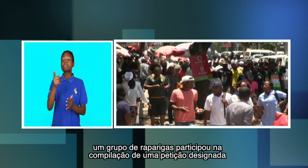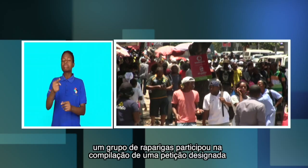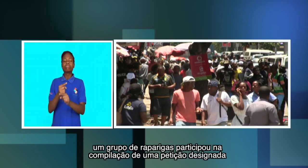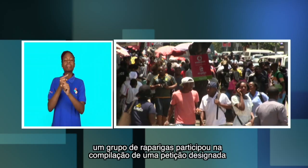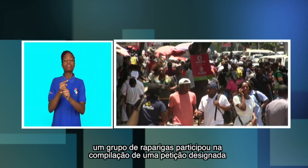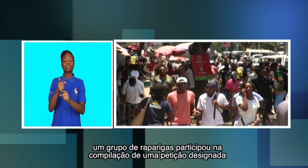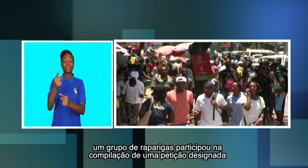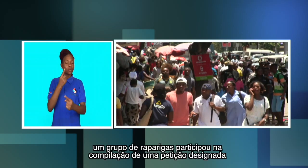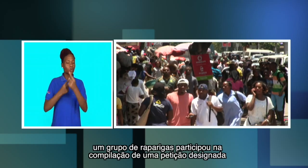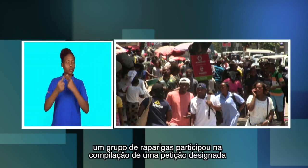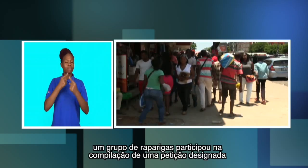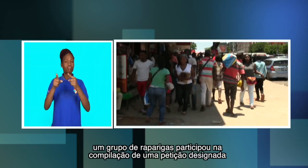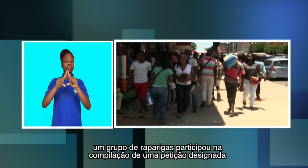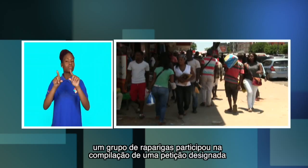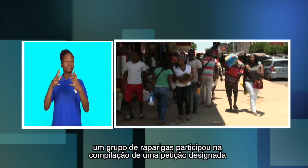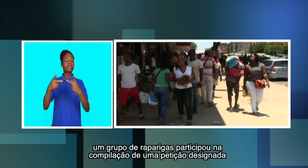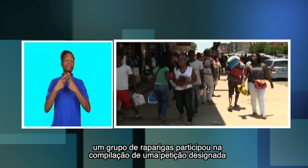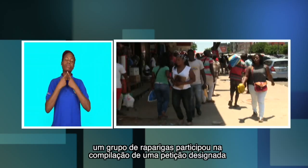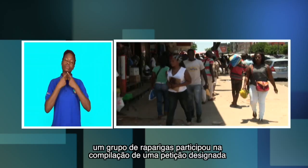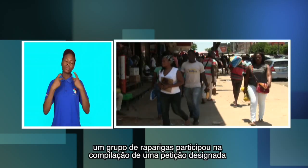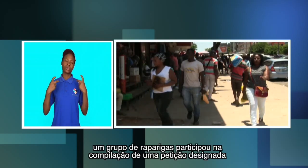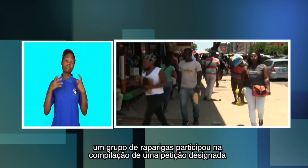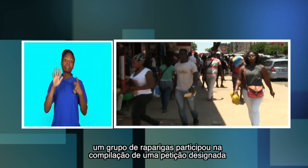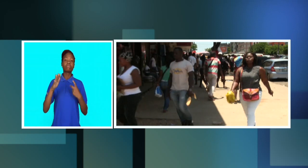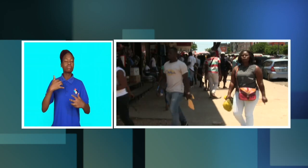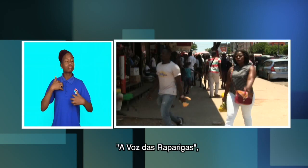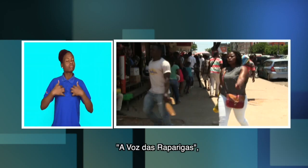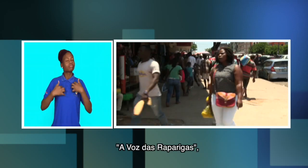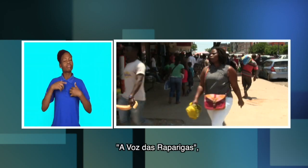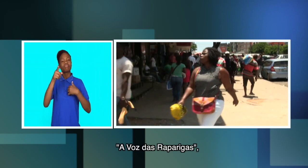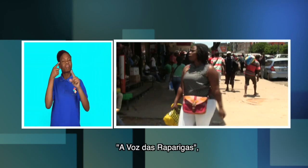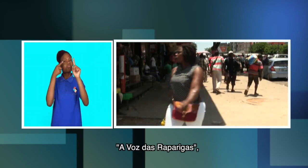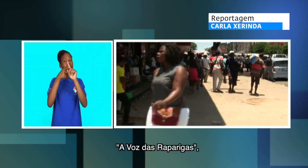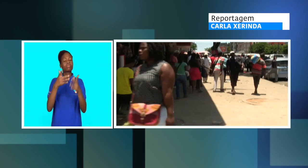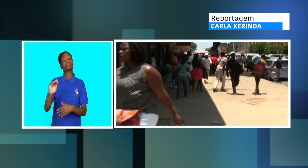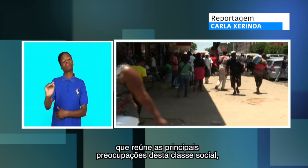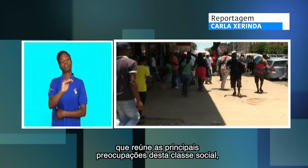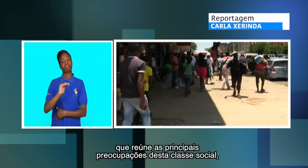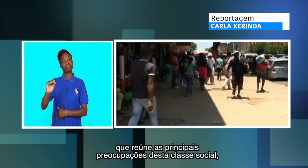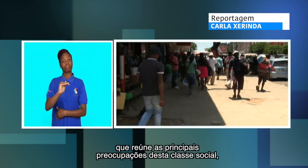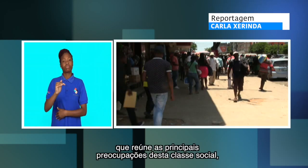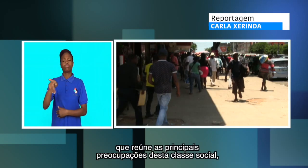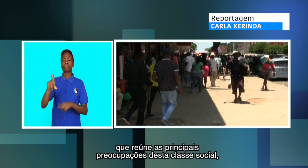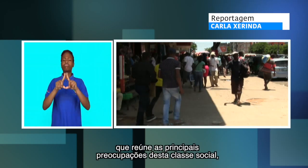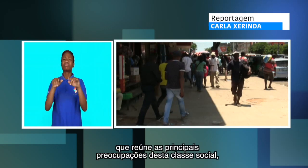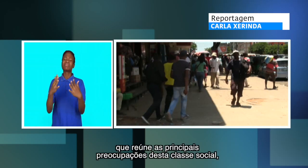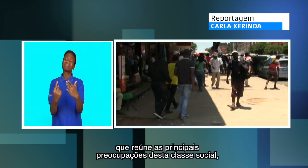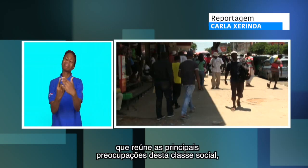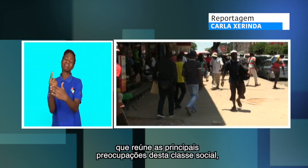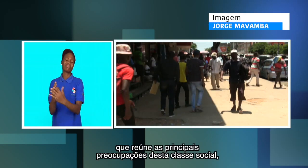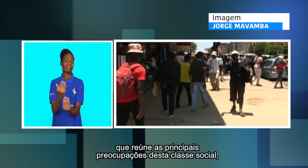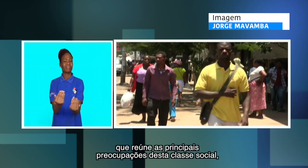um grupo de raparigas participou na compilação de uma petição designada à voz das raparigas, que reúne as principais